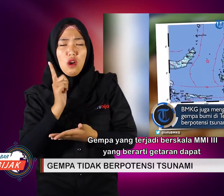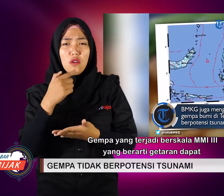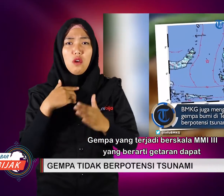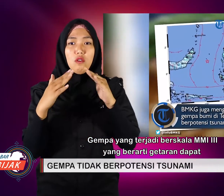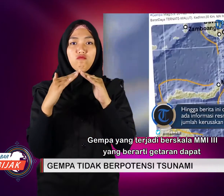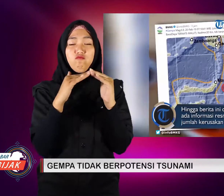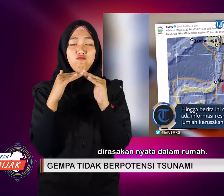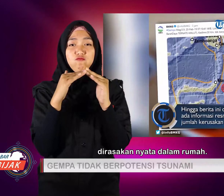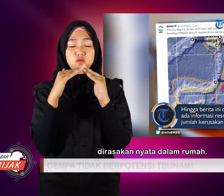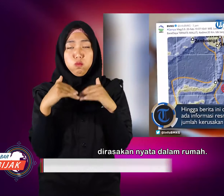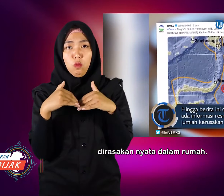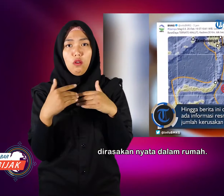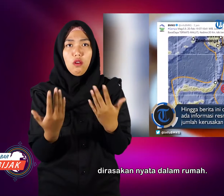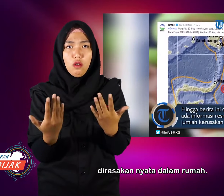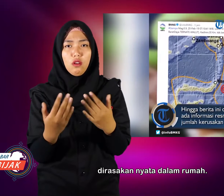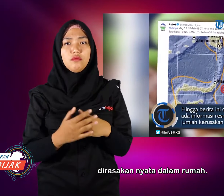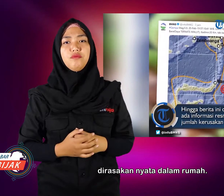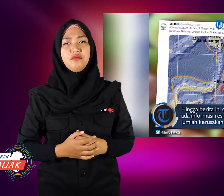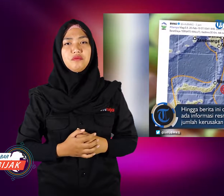berarti getaran dapat dirasakan nyata di dalam rumah.